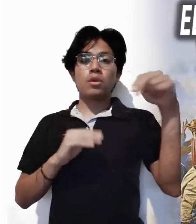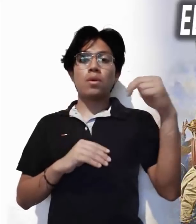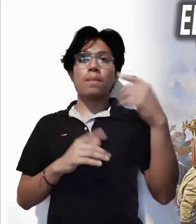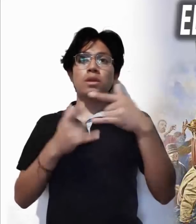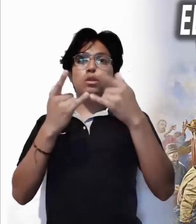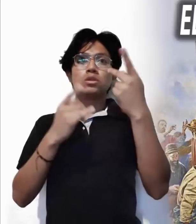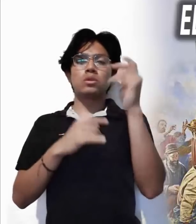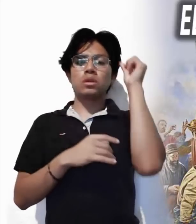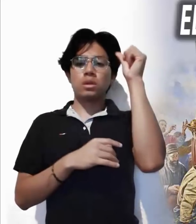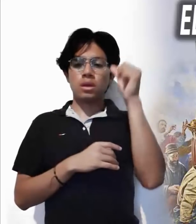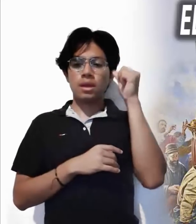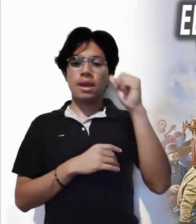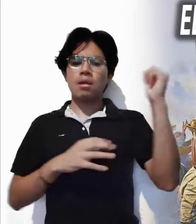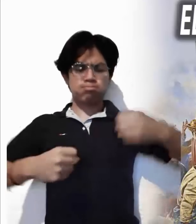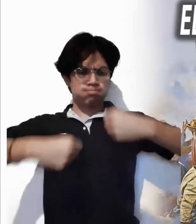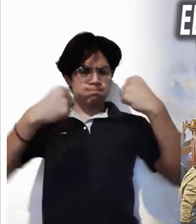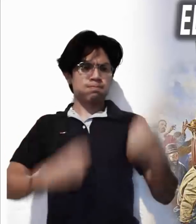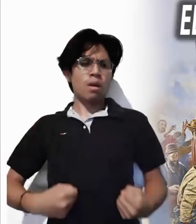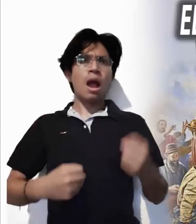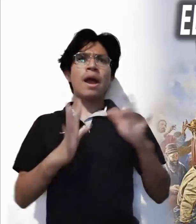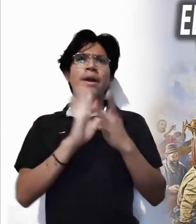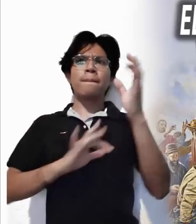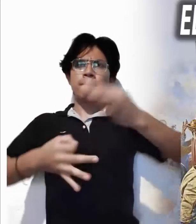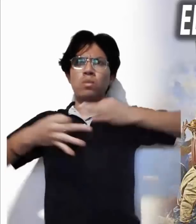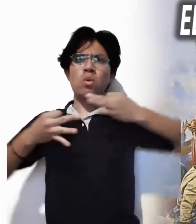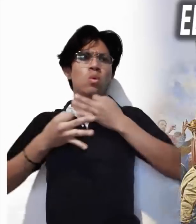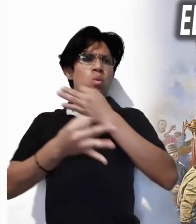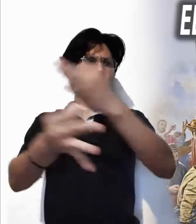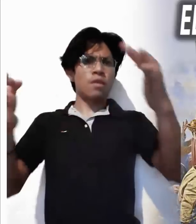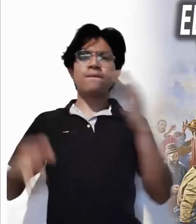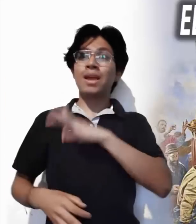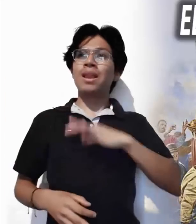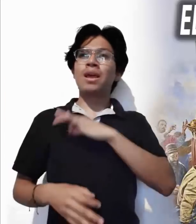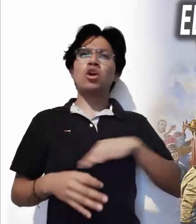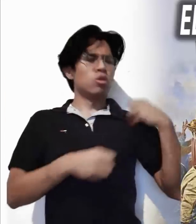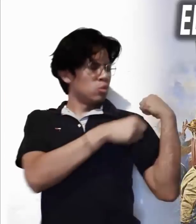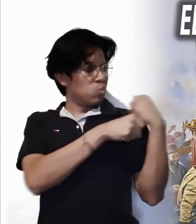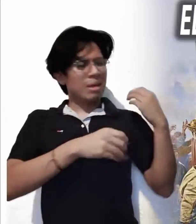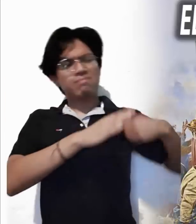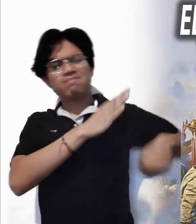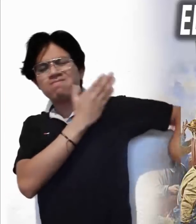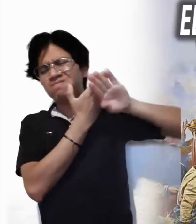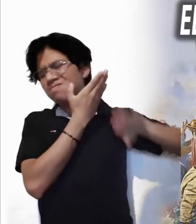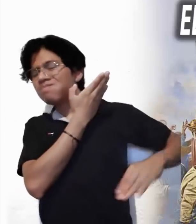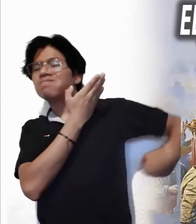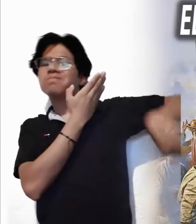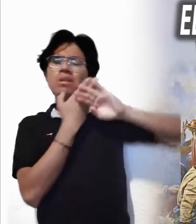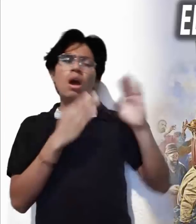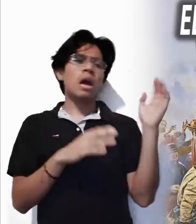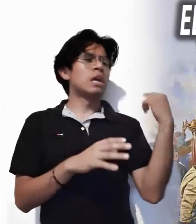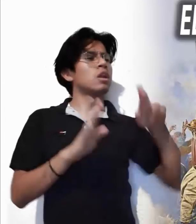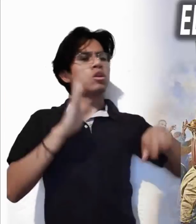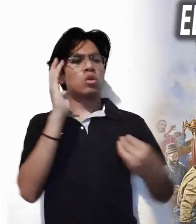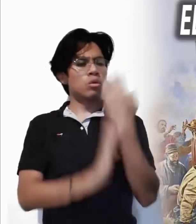hechos nos muestra a los apóstoles firmes, anunciando a Cristo vivo, felices de haber sufrido azotes por su